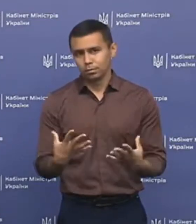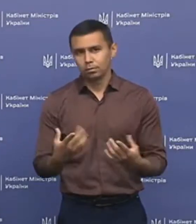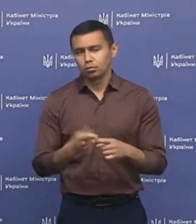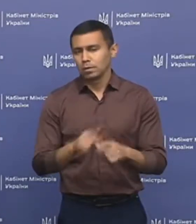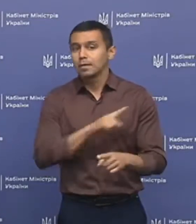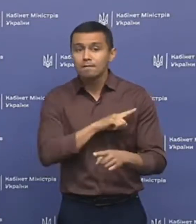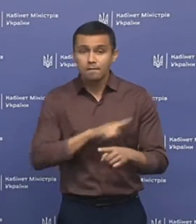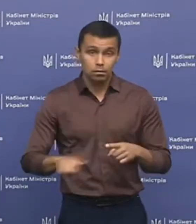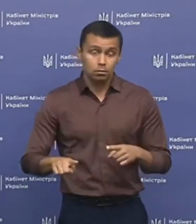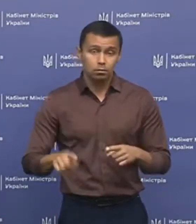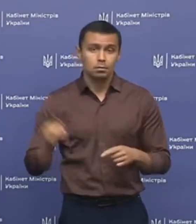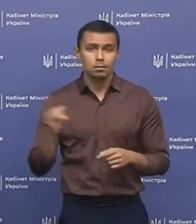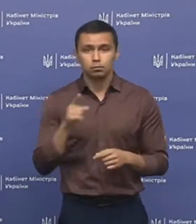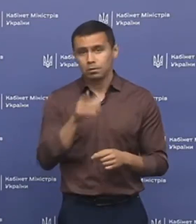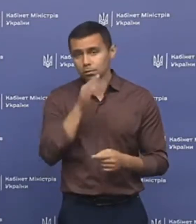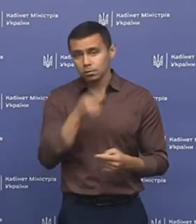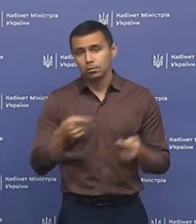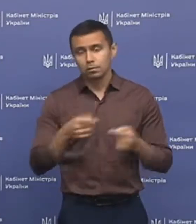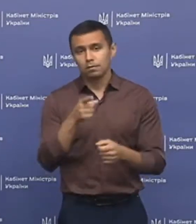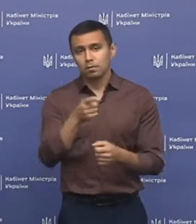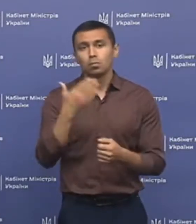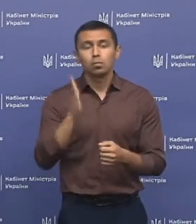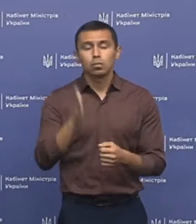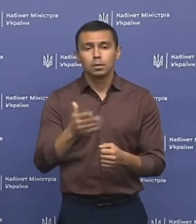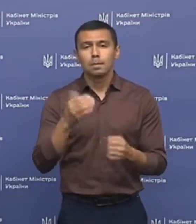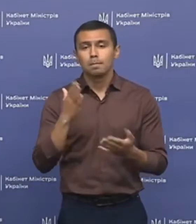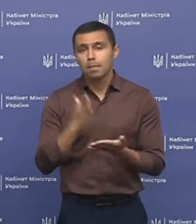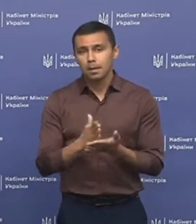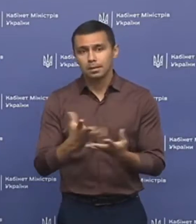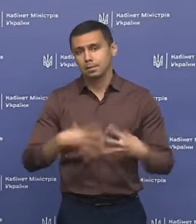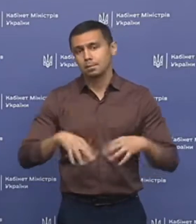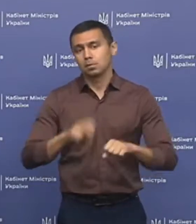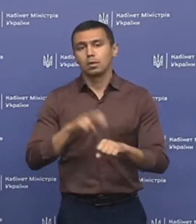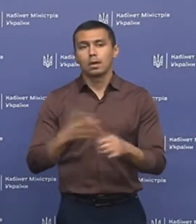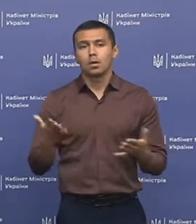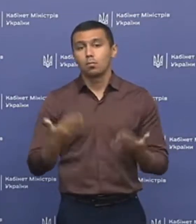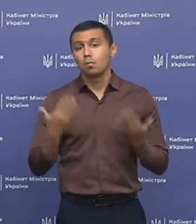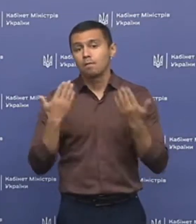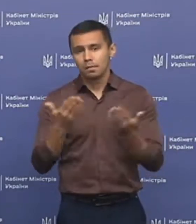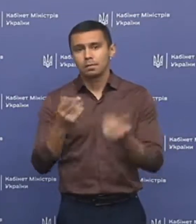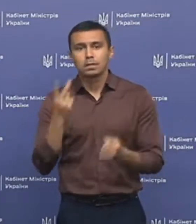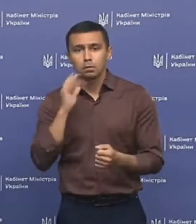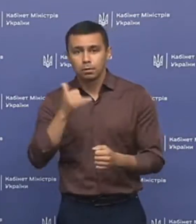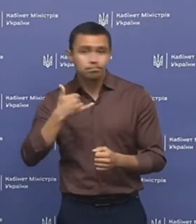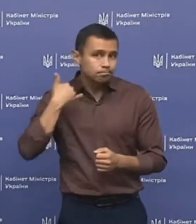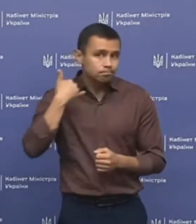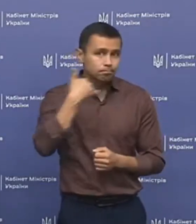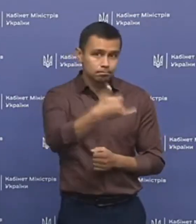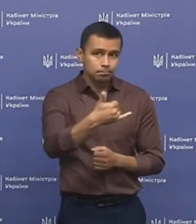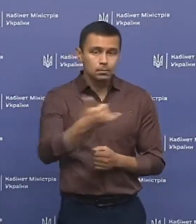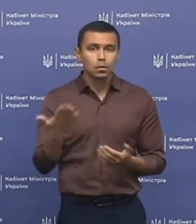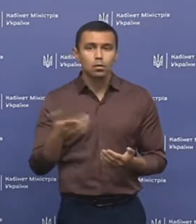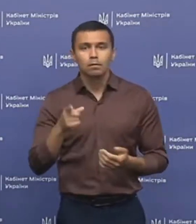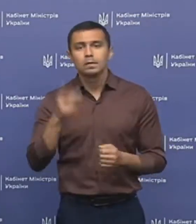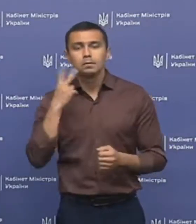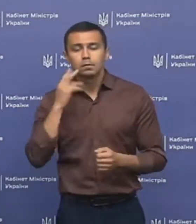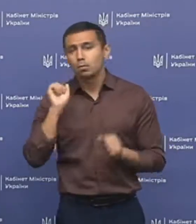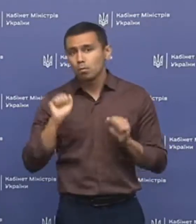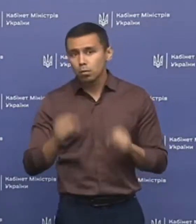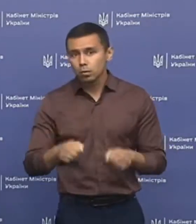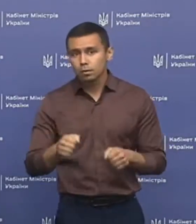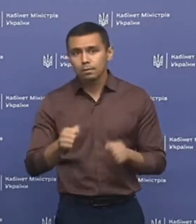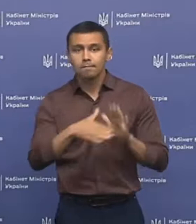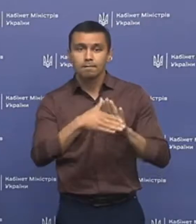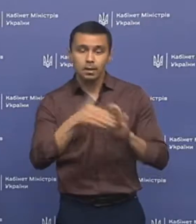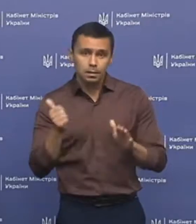це дуже швидко. І в той же час ви будете мати сімейного лікаря, якому ви завжди можете загалуфонувати, якого ви завжди можете